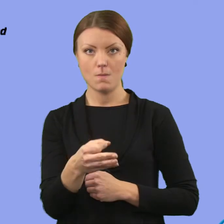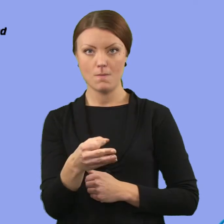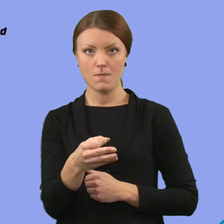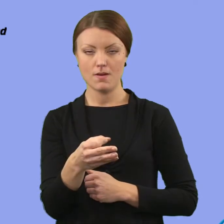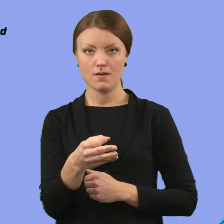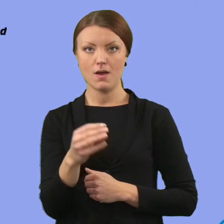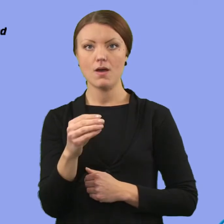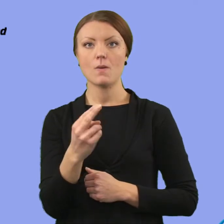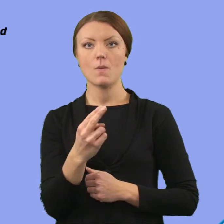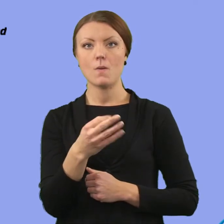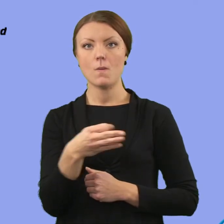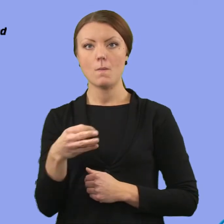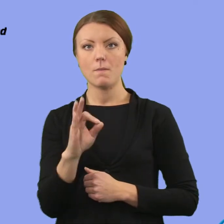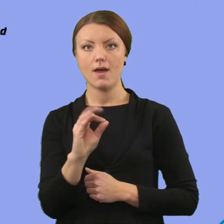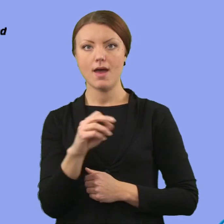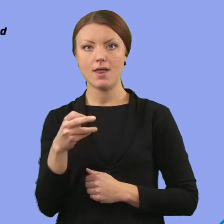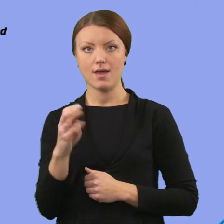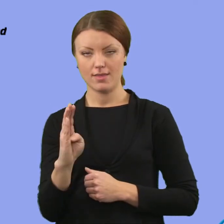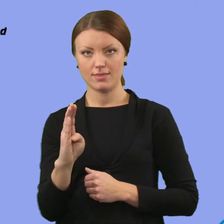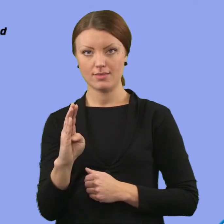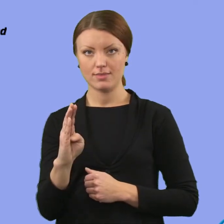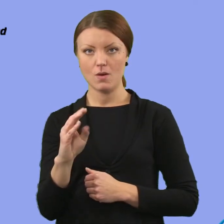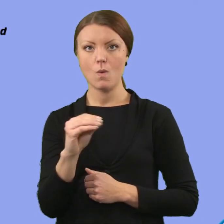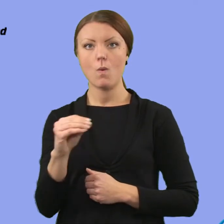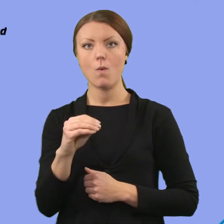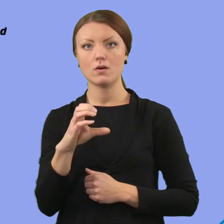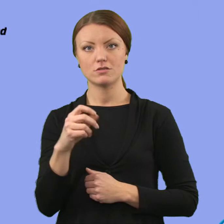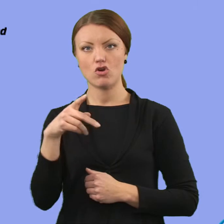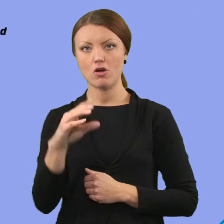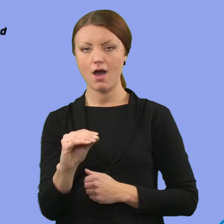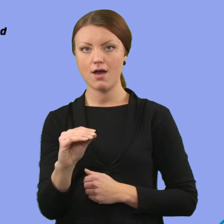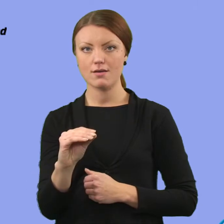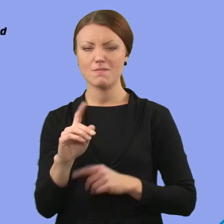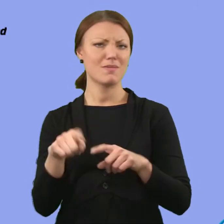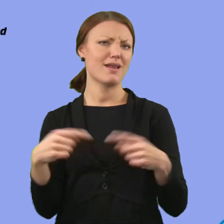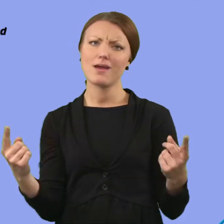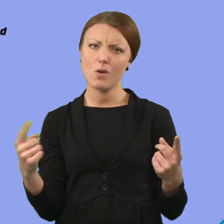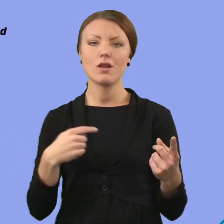man bor mitt i centrum eller i närliggande samhälle såsom Sjöntorp, Upphärad eller Åsaka.